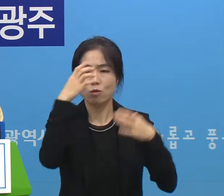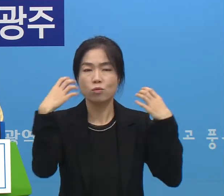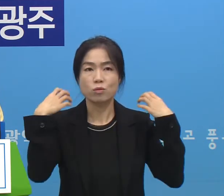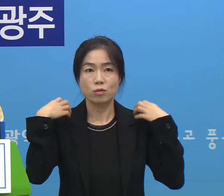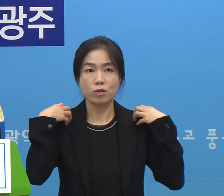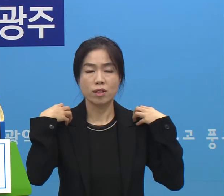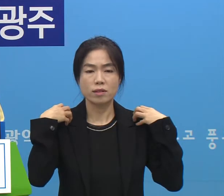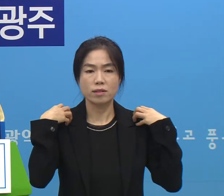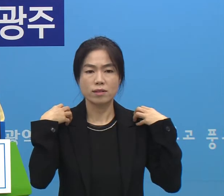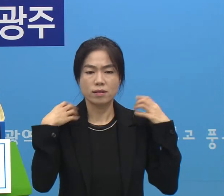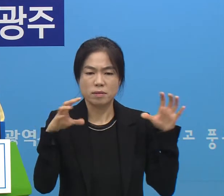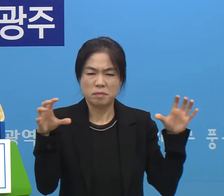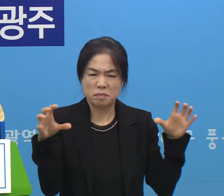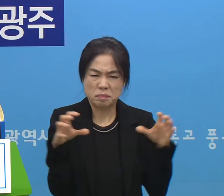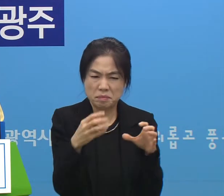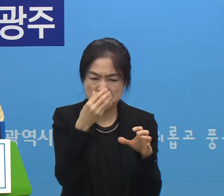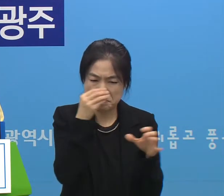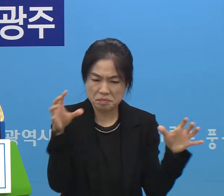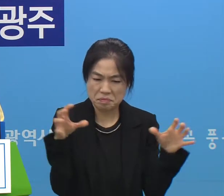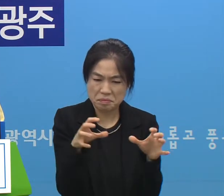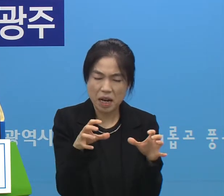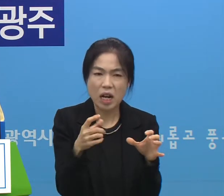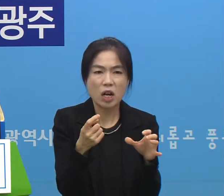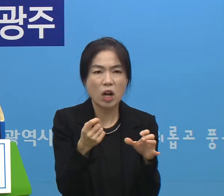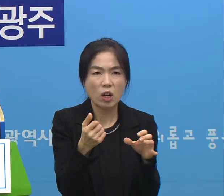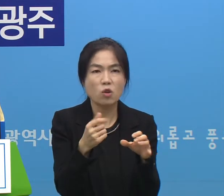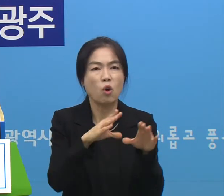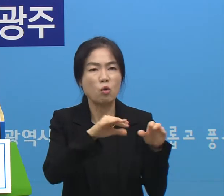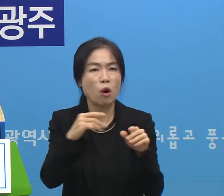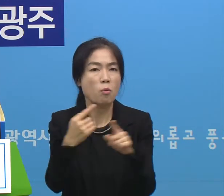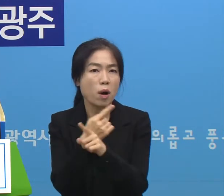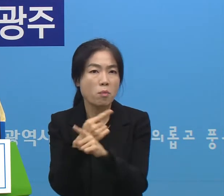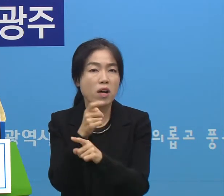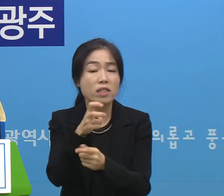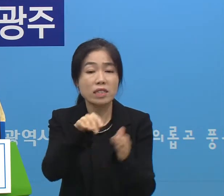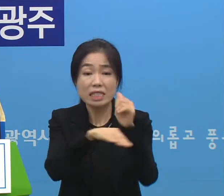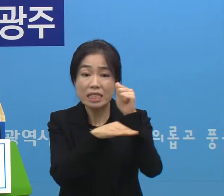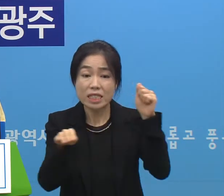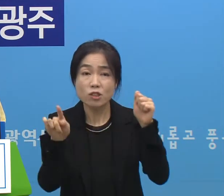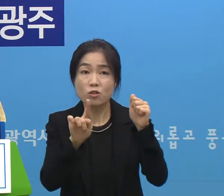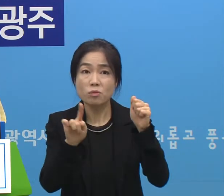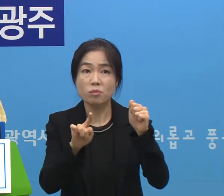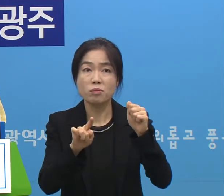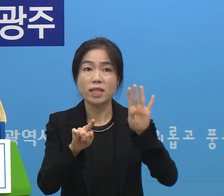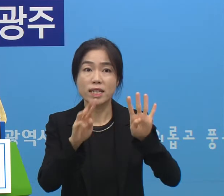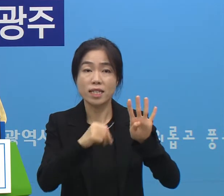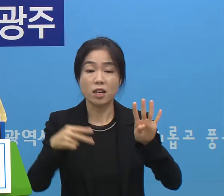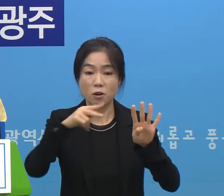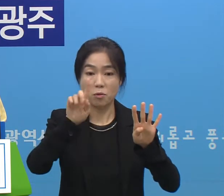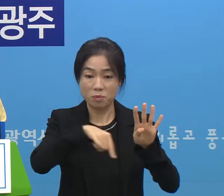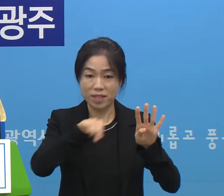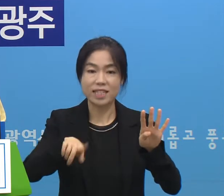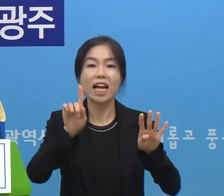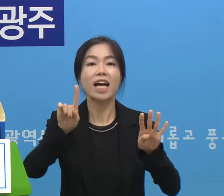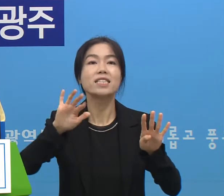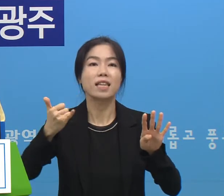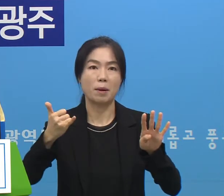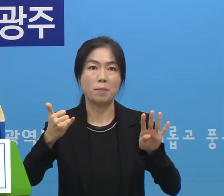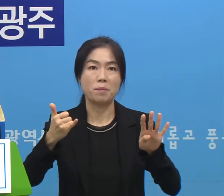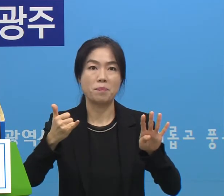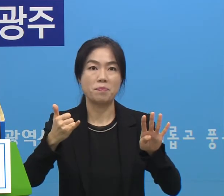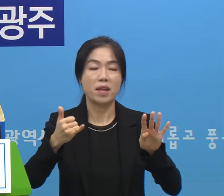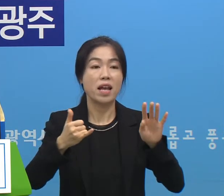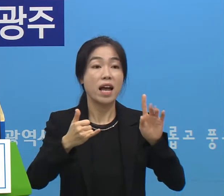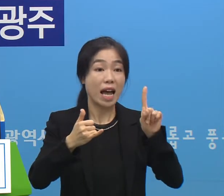밀집도를 좀 완화하실 것을 요청하고 있고 그 기준으로 4제곱미터당 1인 넓게 보면